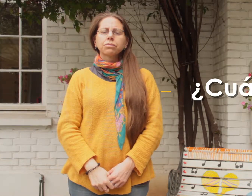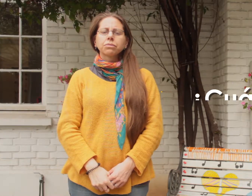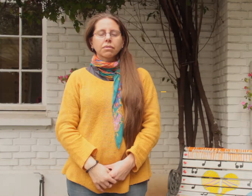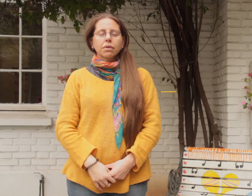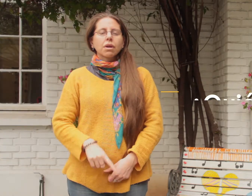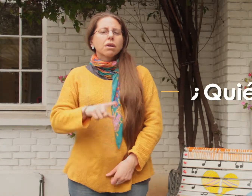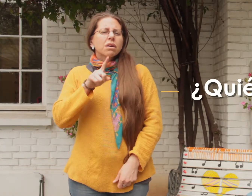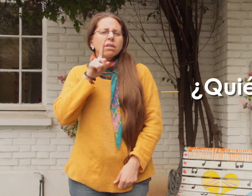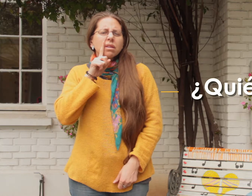¿Quién?